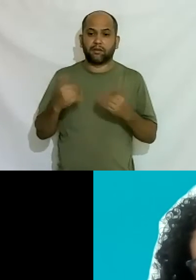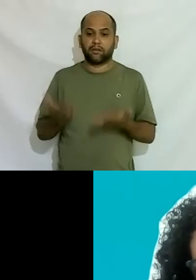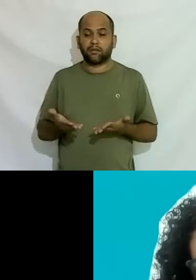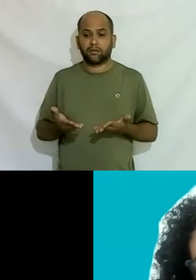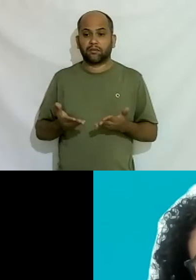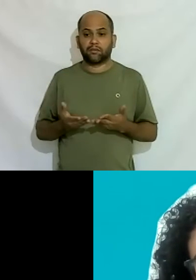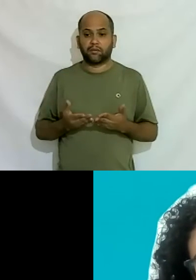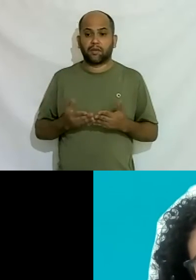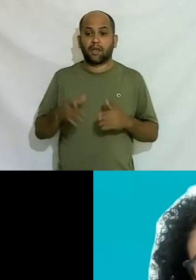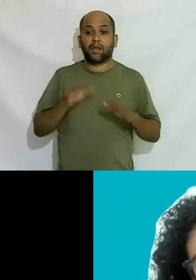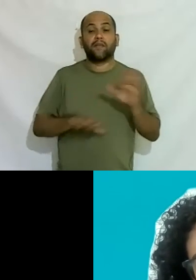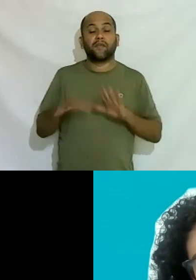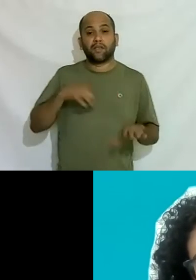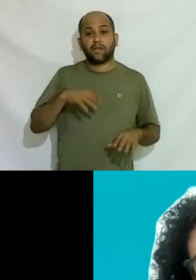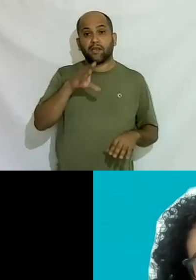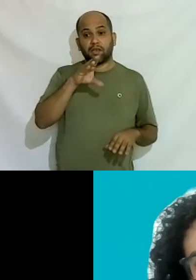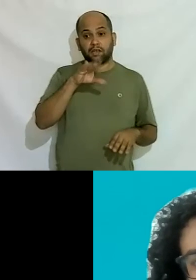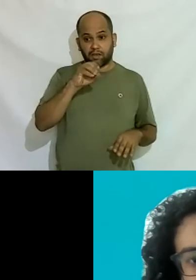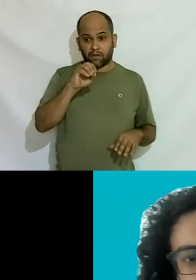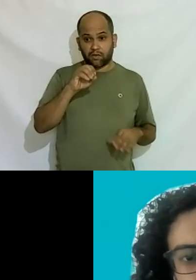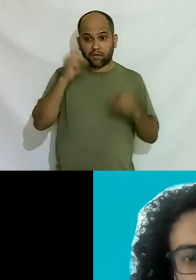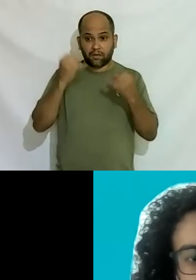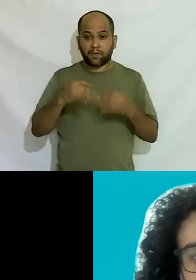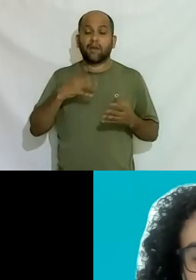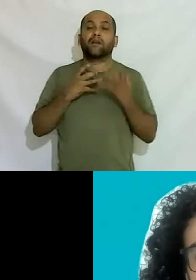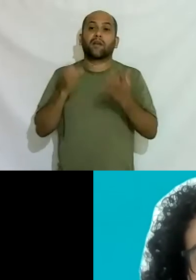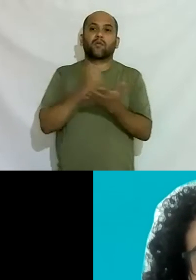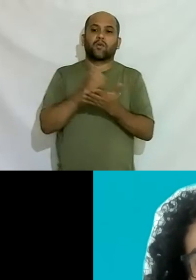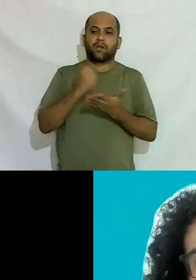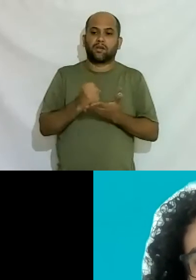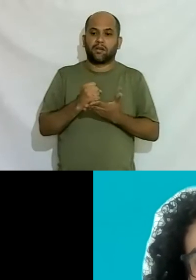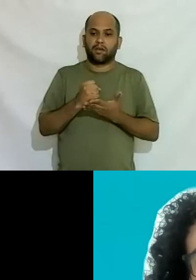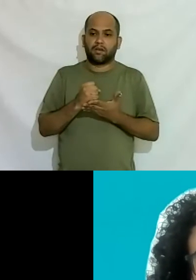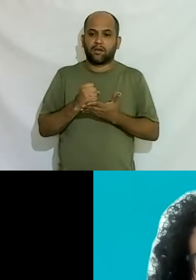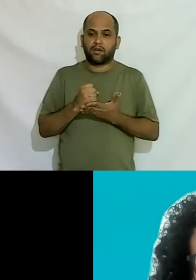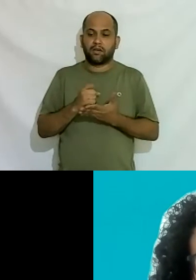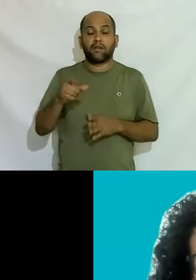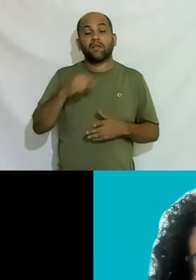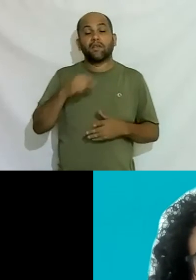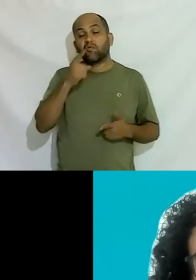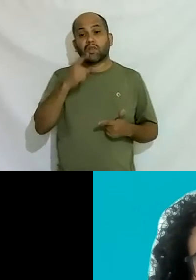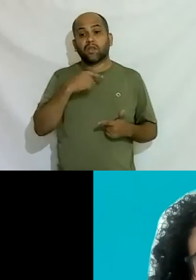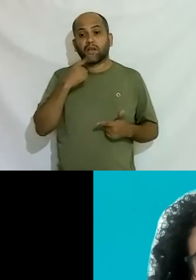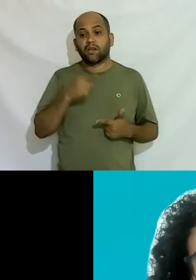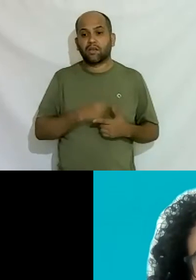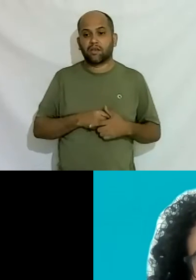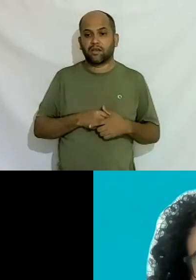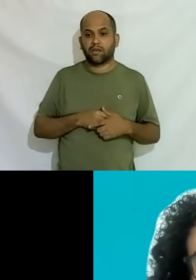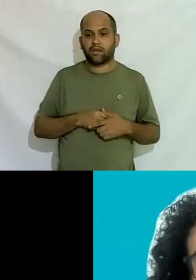tem às vezes vem o CEO e fala eu quero que contrate e você não consegue né